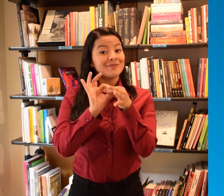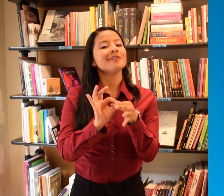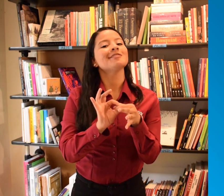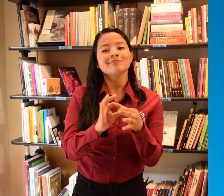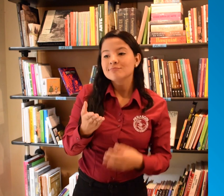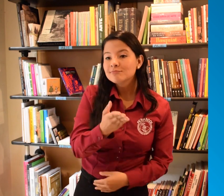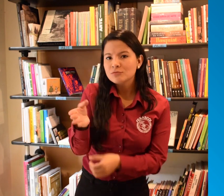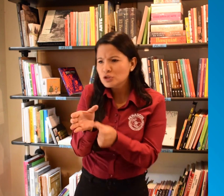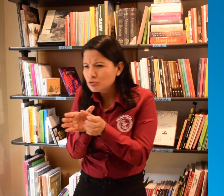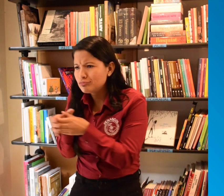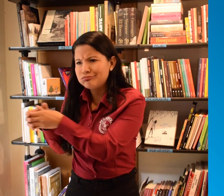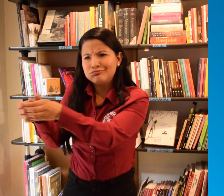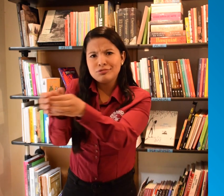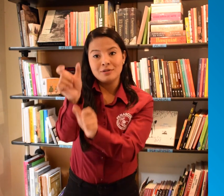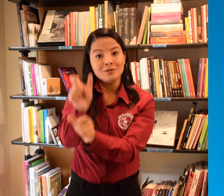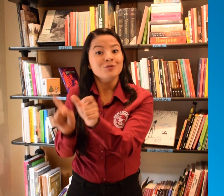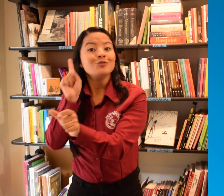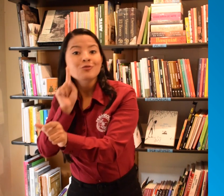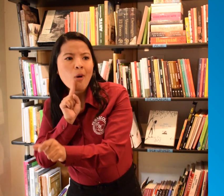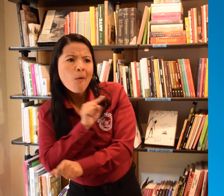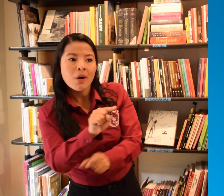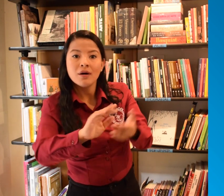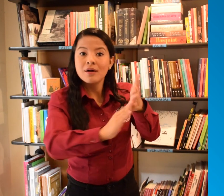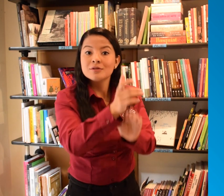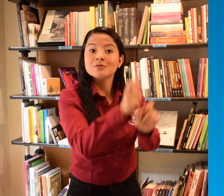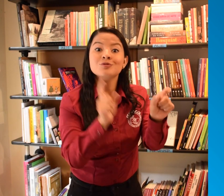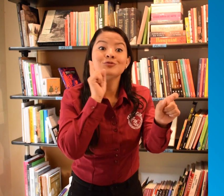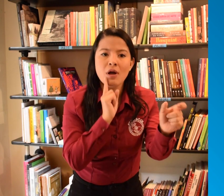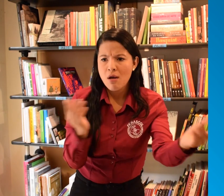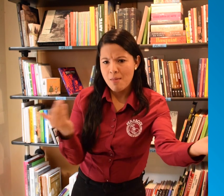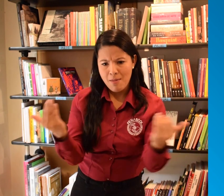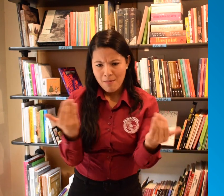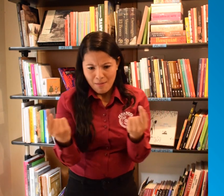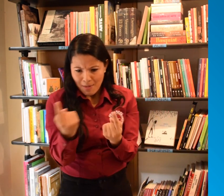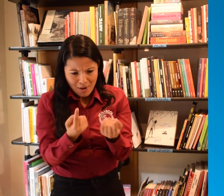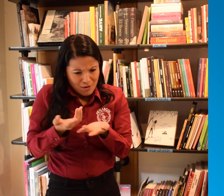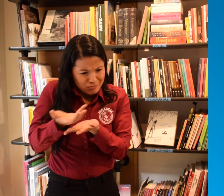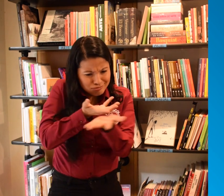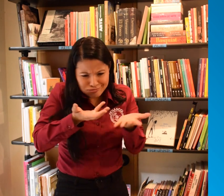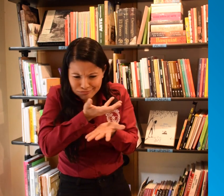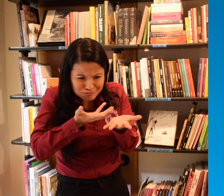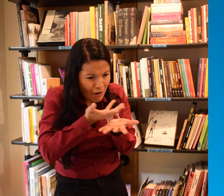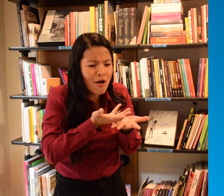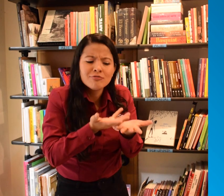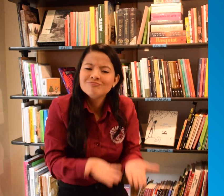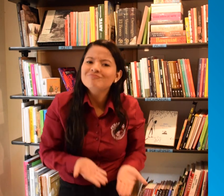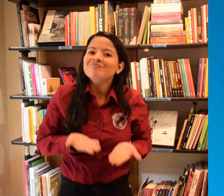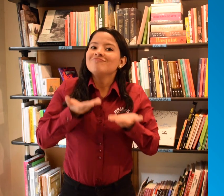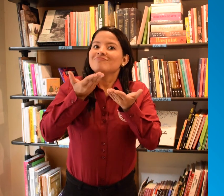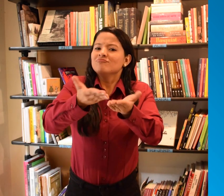relacionado con los esfuerzos de FENASCOL Que agrupan a las asociaciones de personas sordas y a la comunidad sorda Para generar